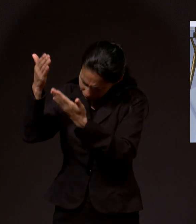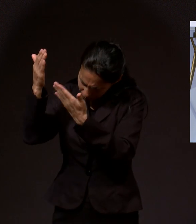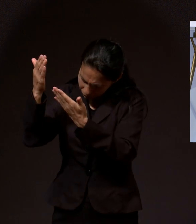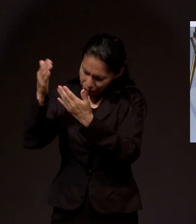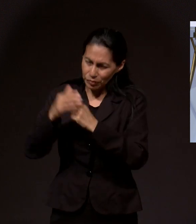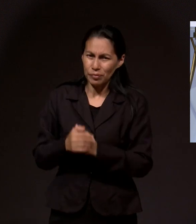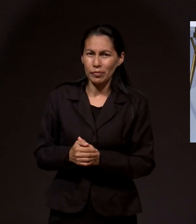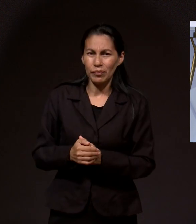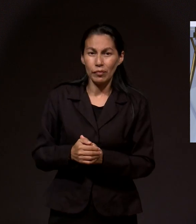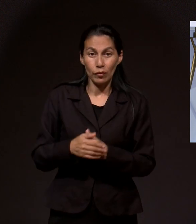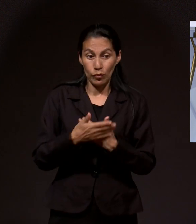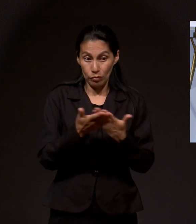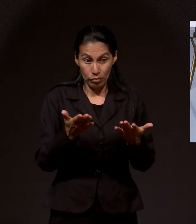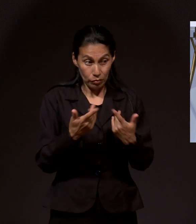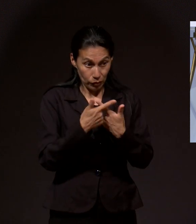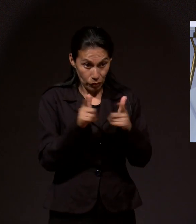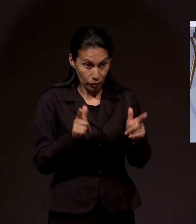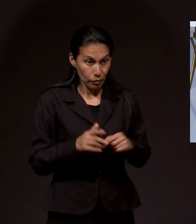nuestra situación.